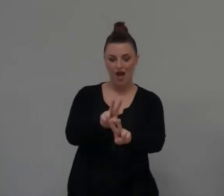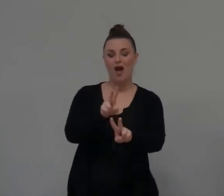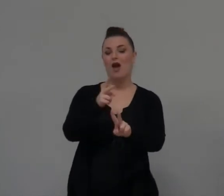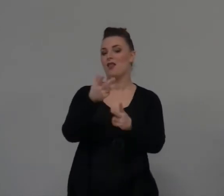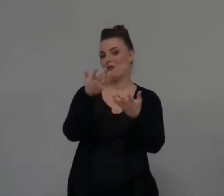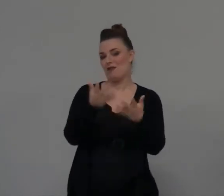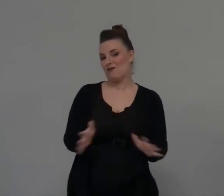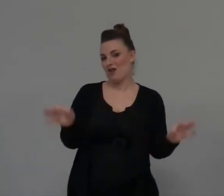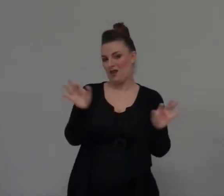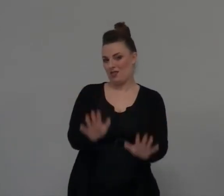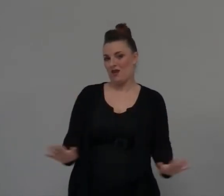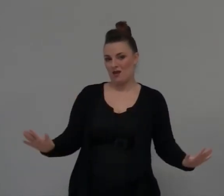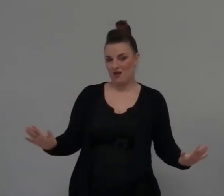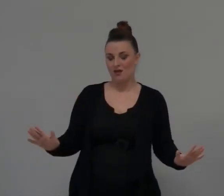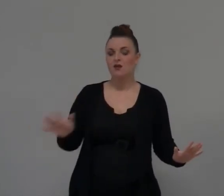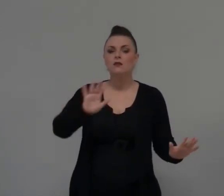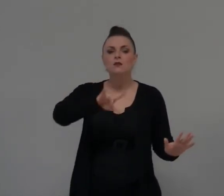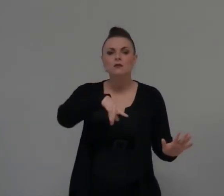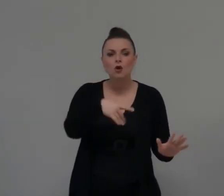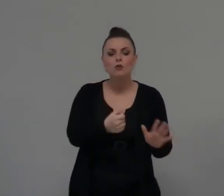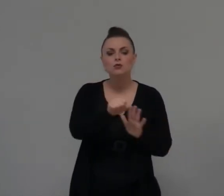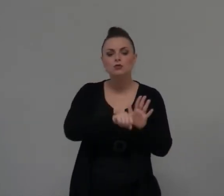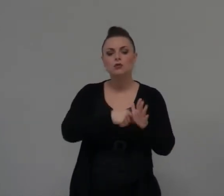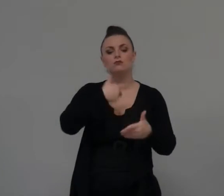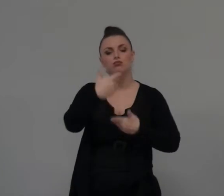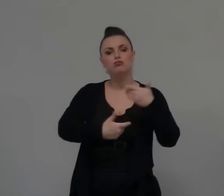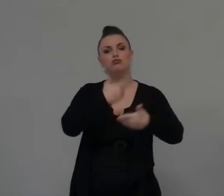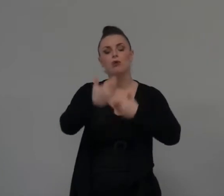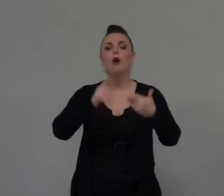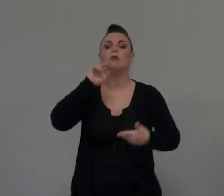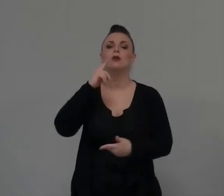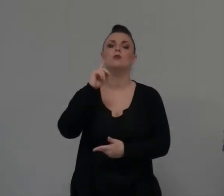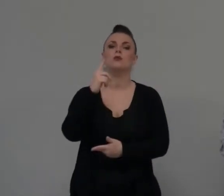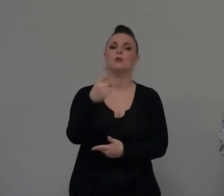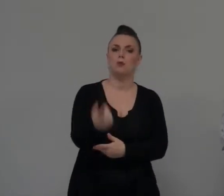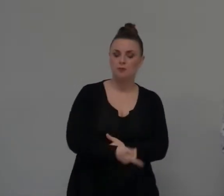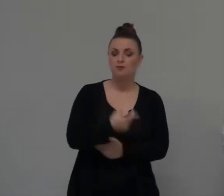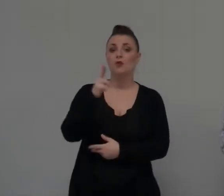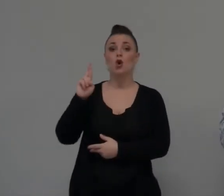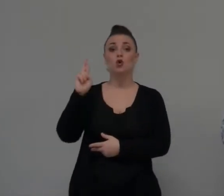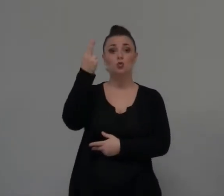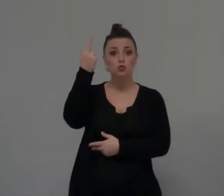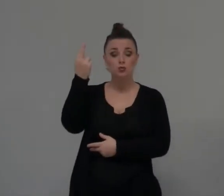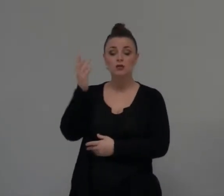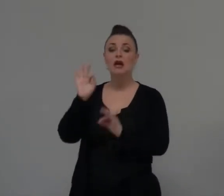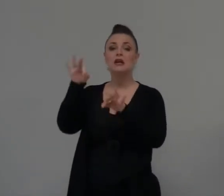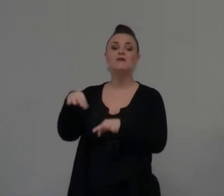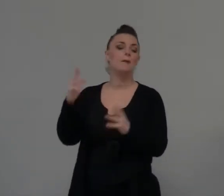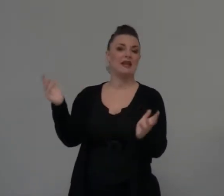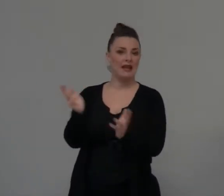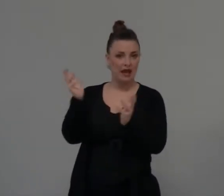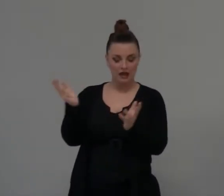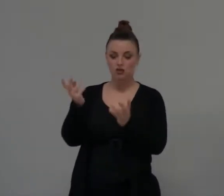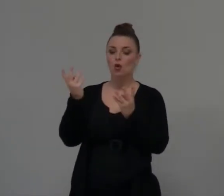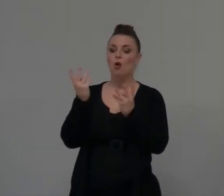la storia era migliorata nel frattempo, si trova per caso nei campi di un parente, per caso Boaz,